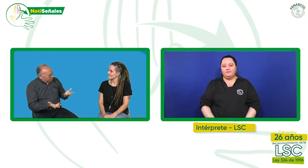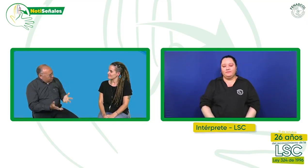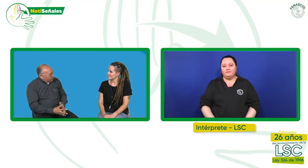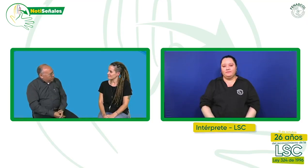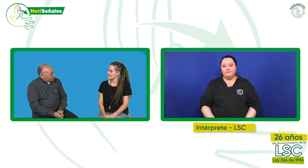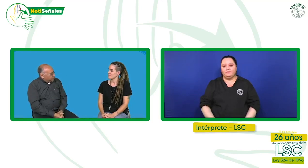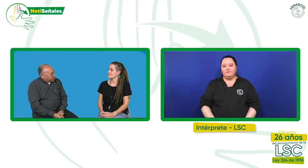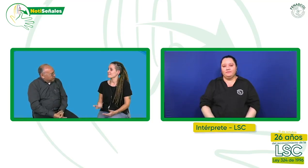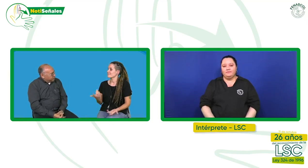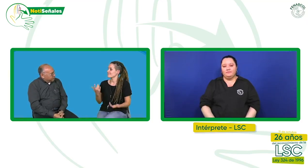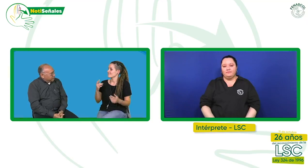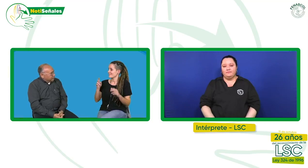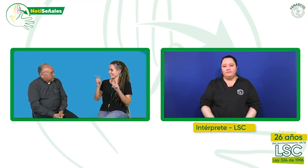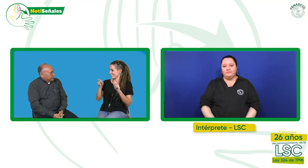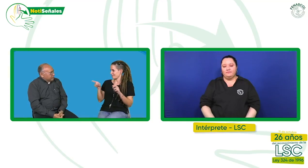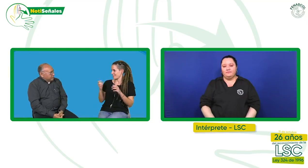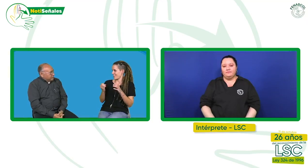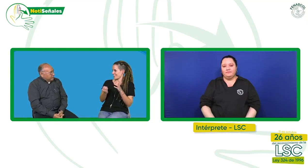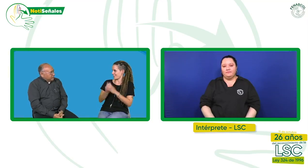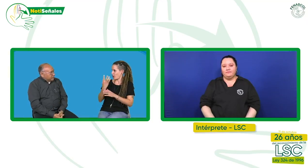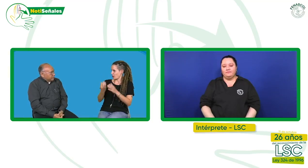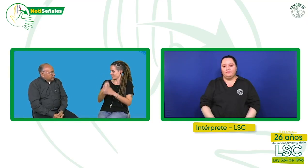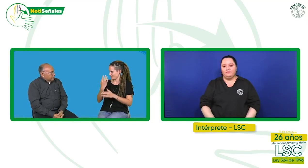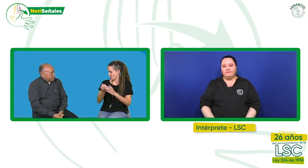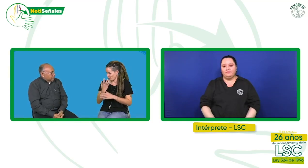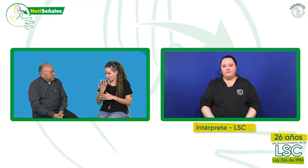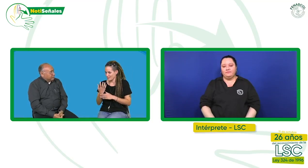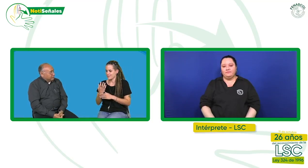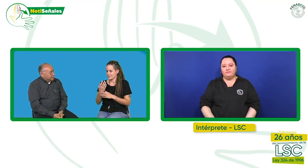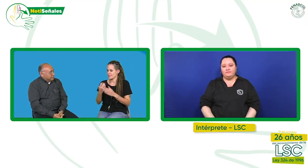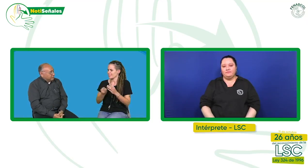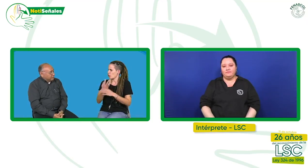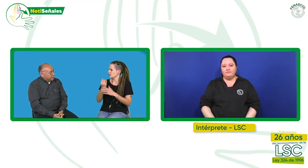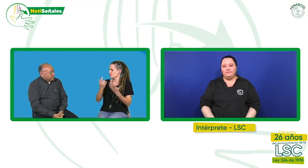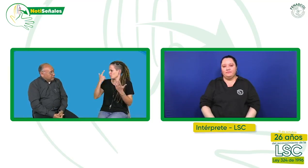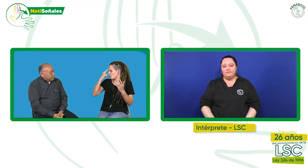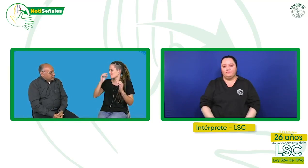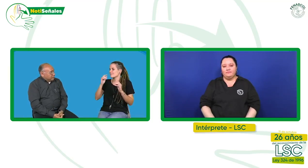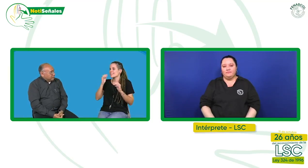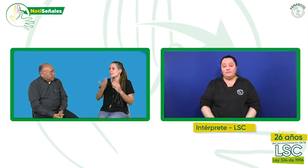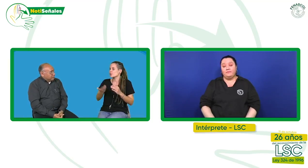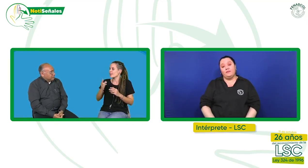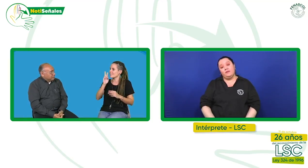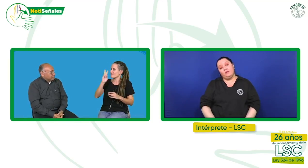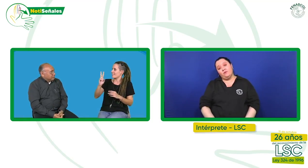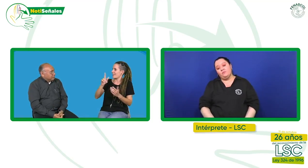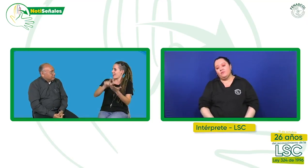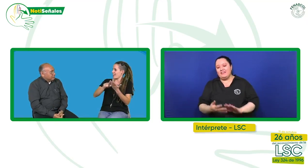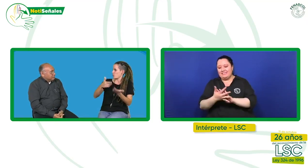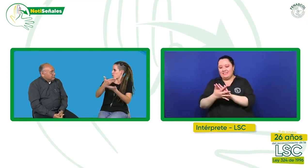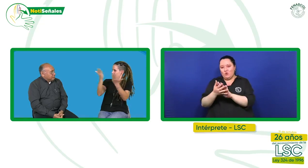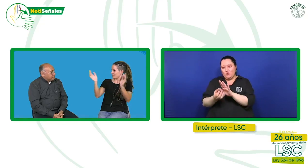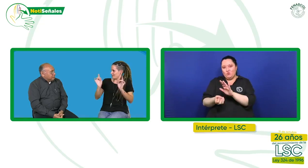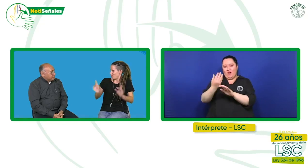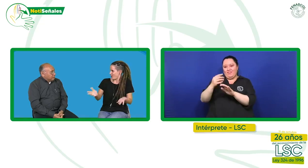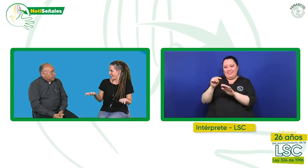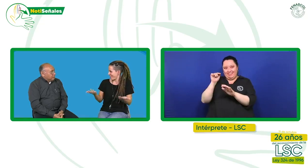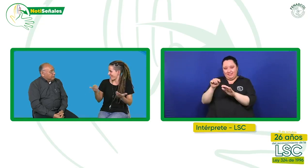es, ¿es necesario crear neologismos? ¿Cómo lo hacen en España? Con respecto a los neologismos, es importante que lo veamos